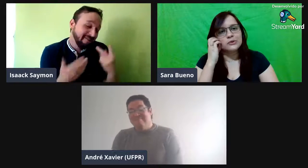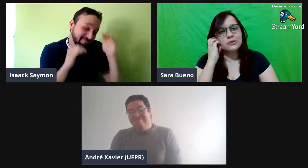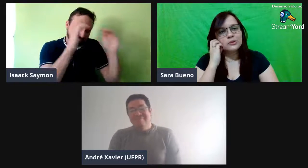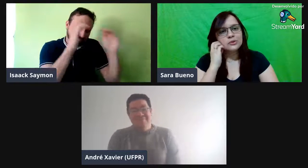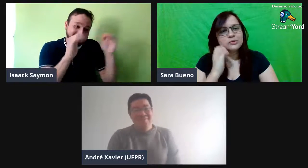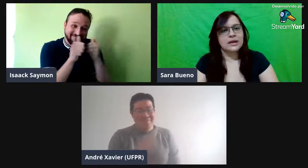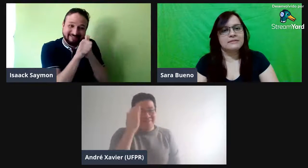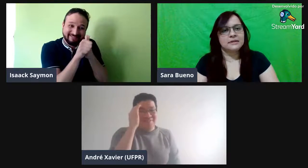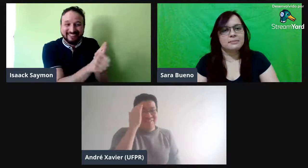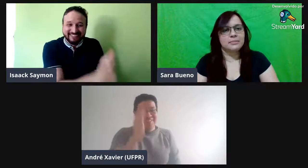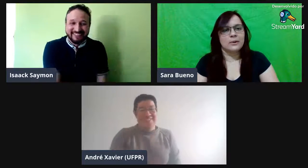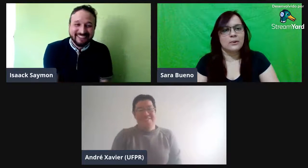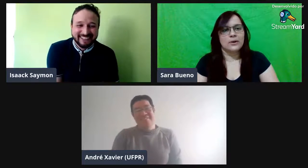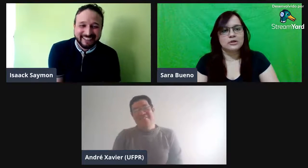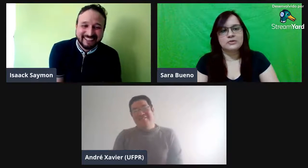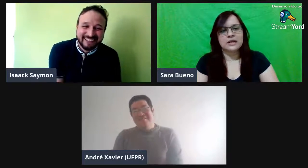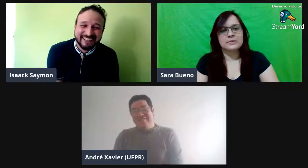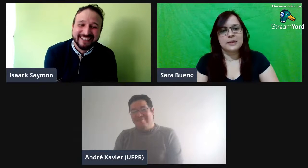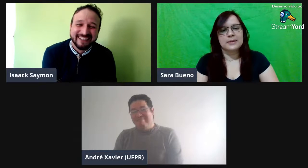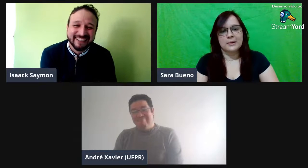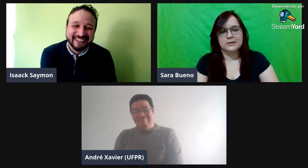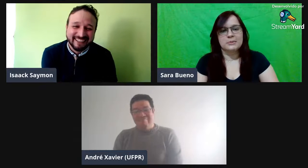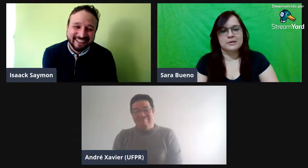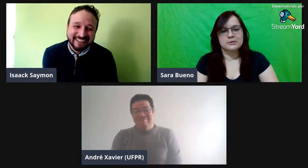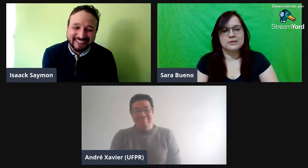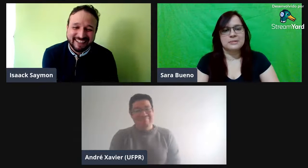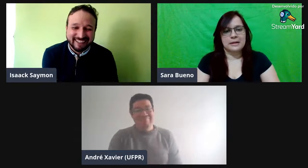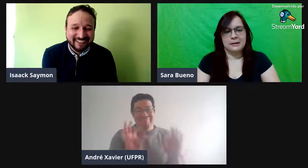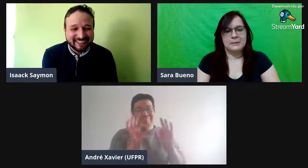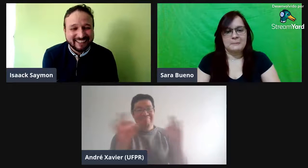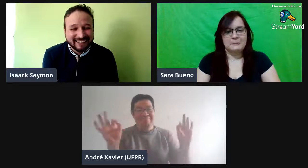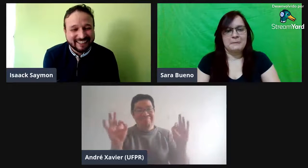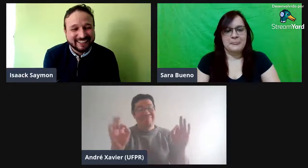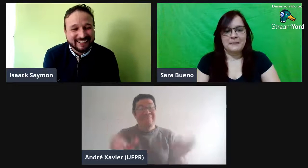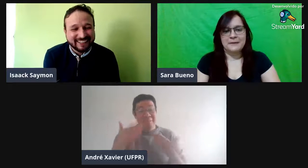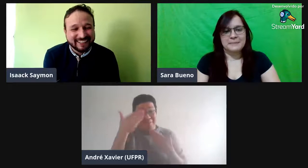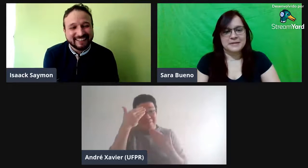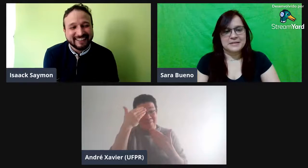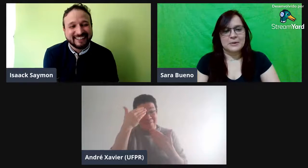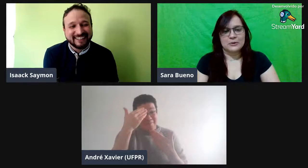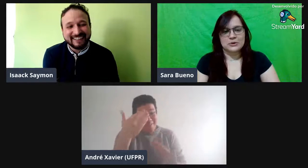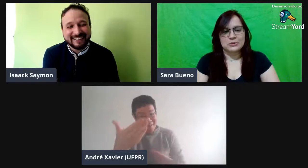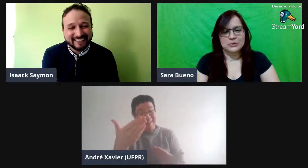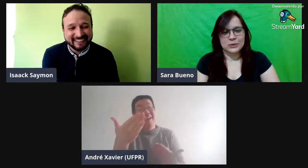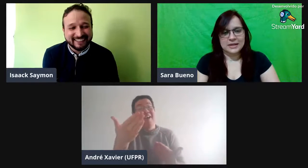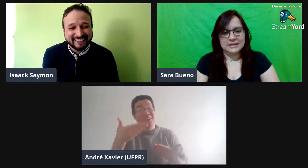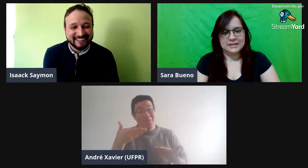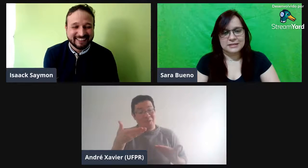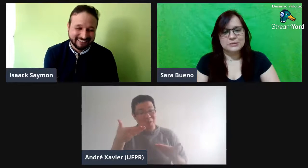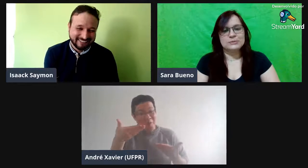não dava pra colocar, eu tive que respeitar o espaço do seminário, mas tá ótimo. Eu agradeço